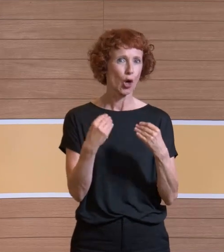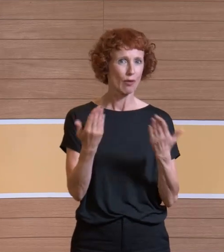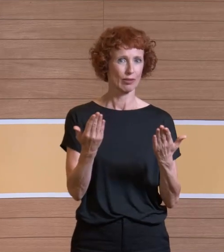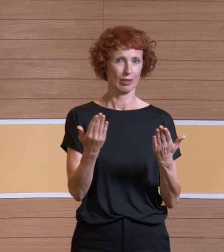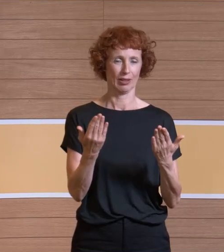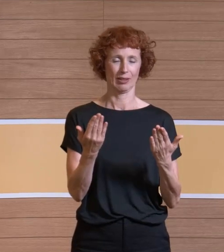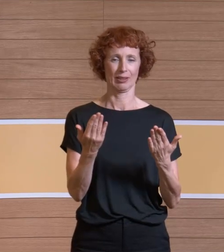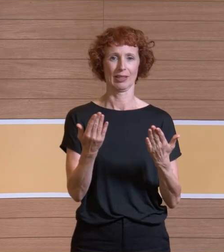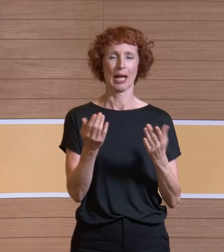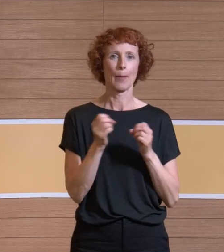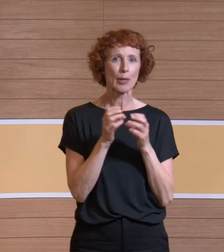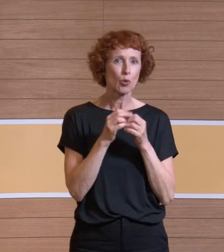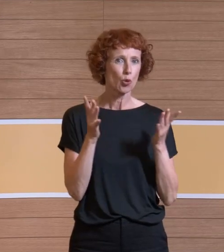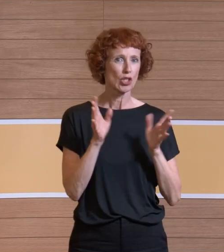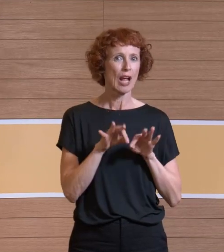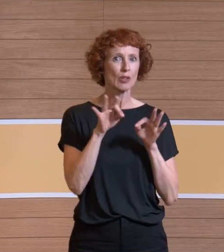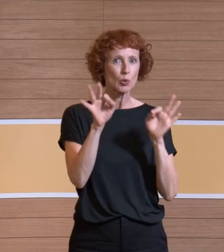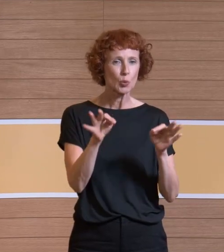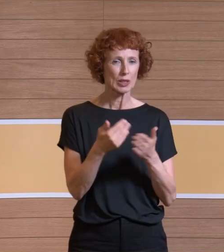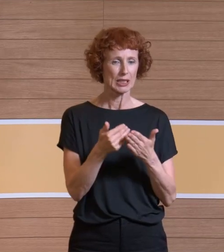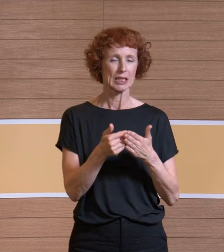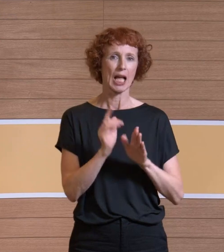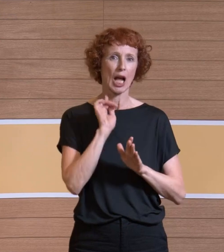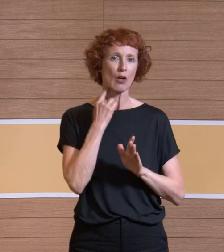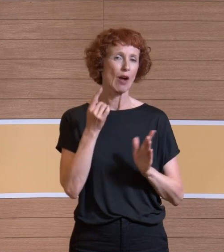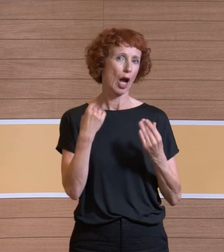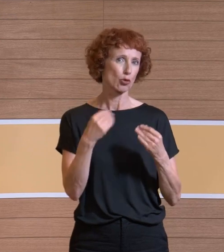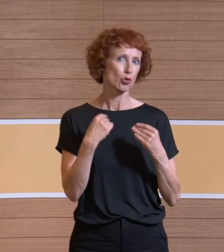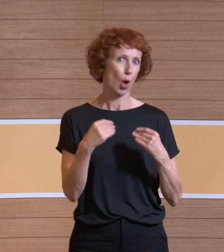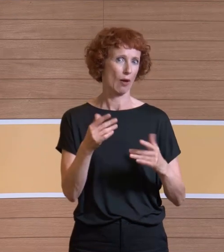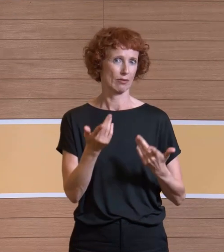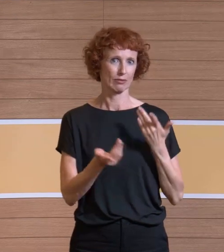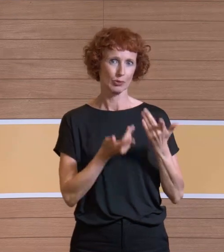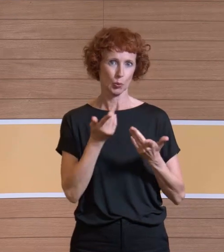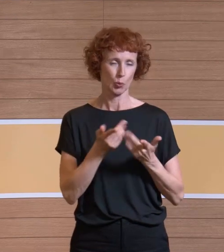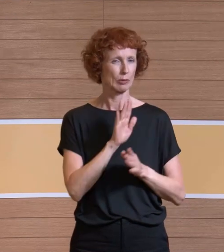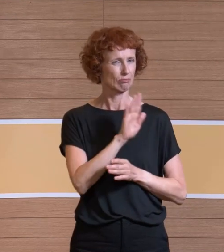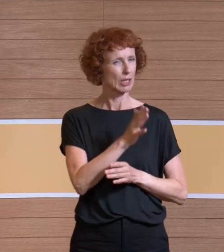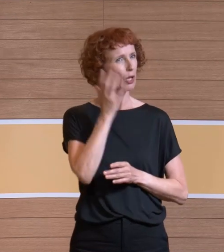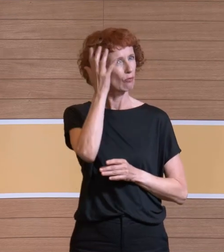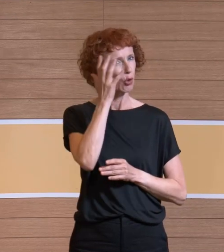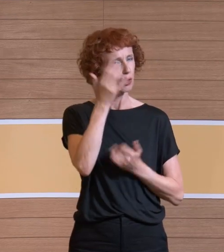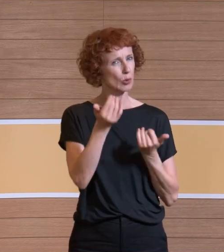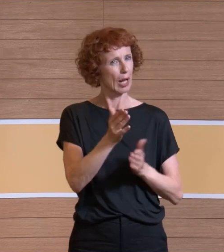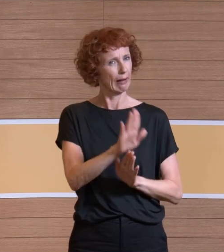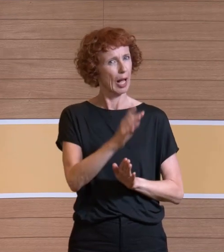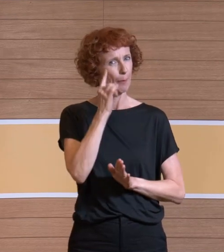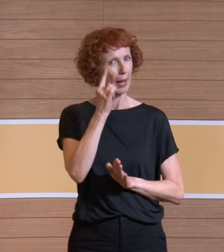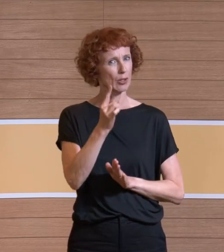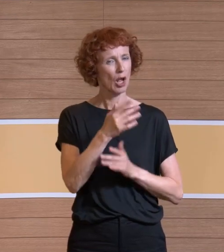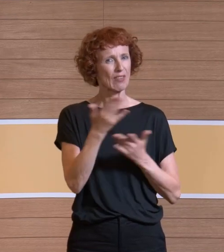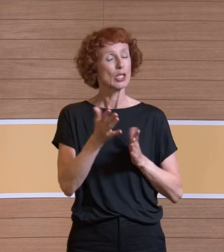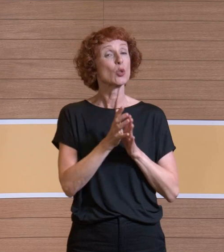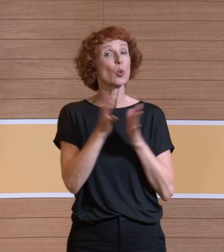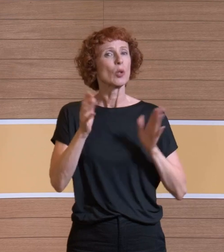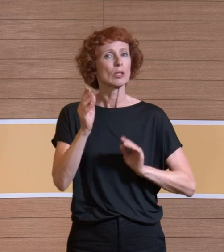infektiologische Fragestellungen und eben Gefahrstoff-Fragestellungen. Haben Sie vielleicht eine Vorstellung oder eine Ansicht, was das größere